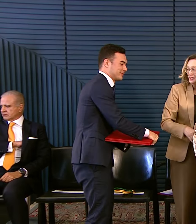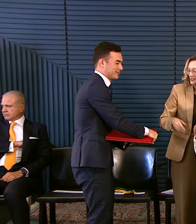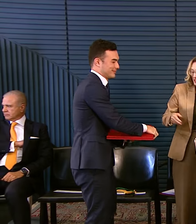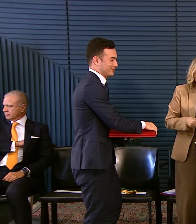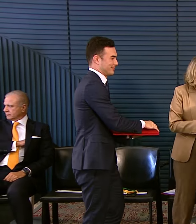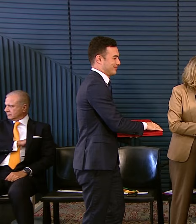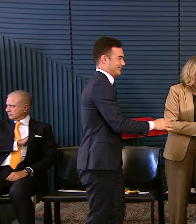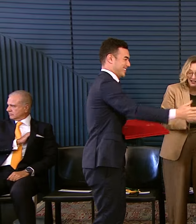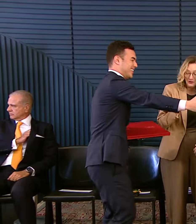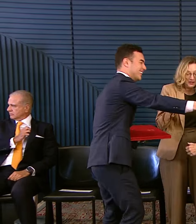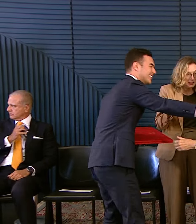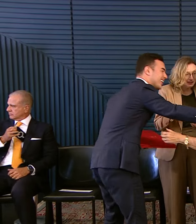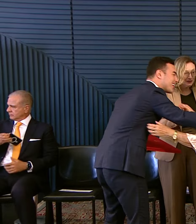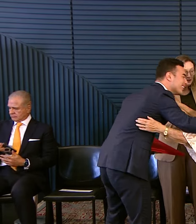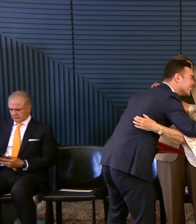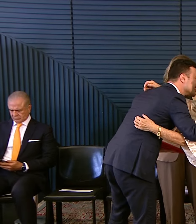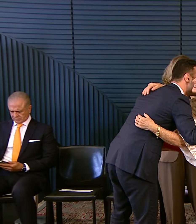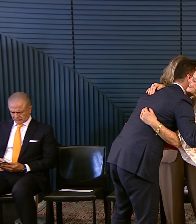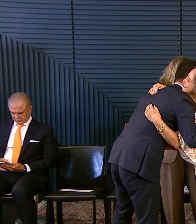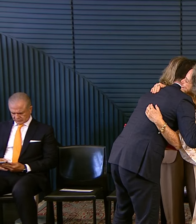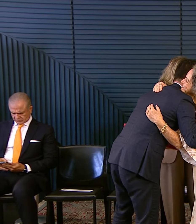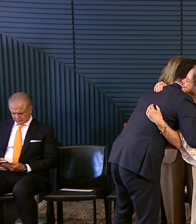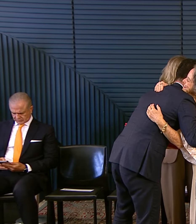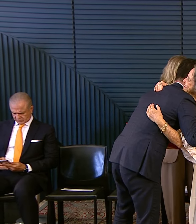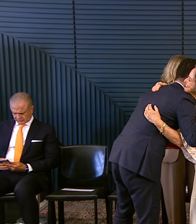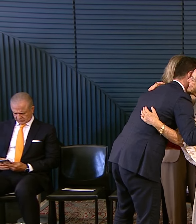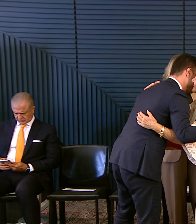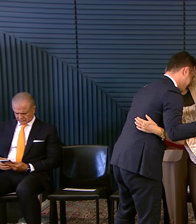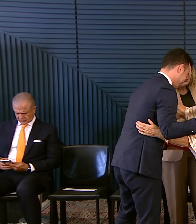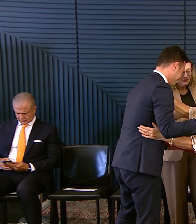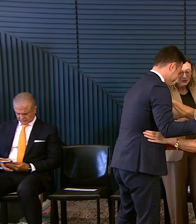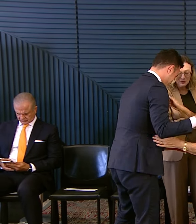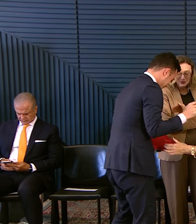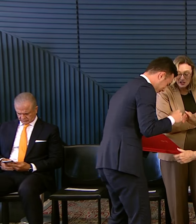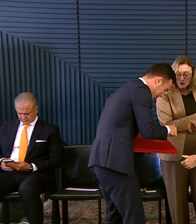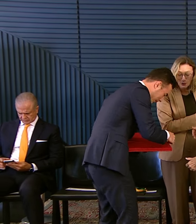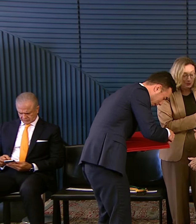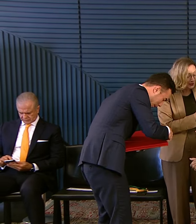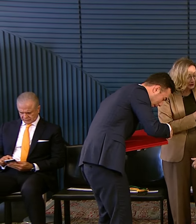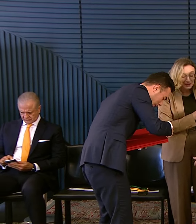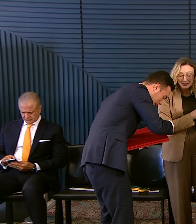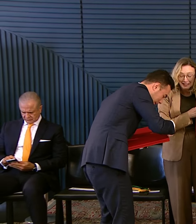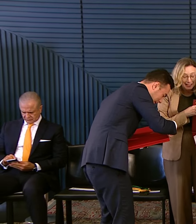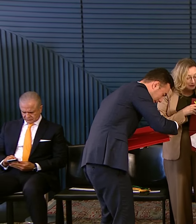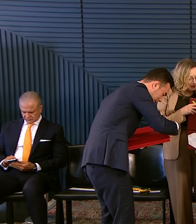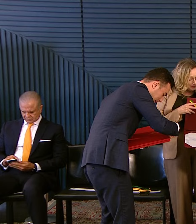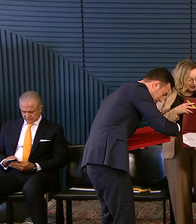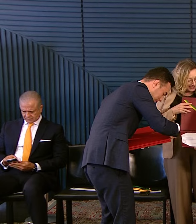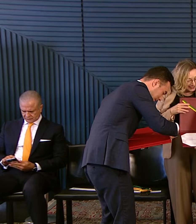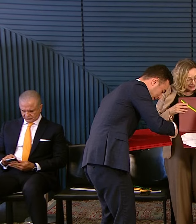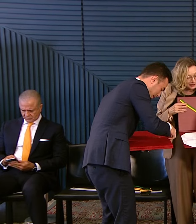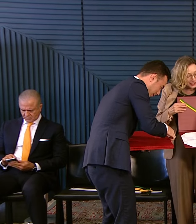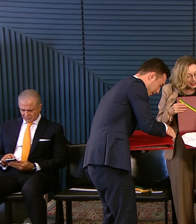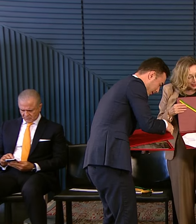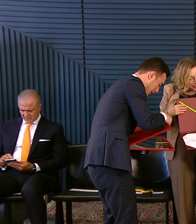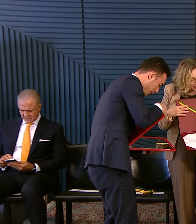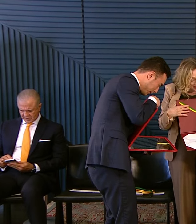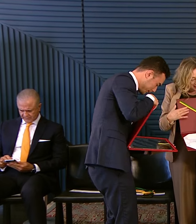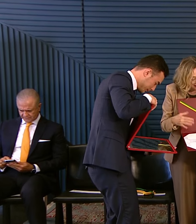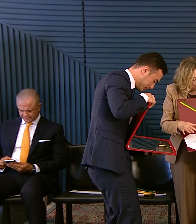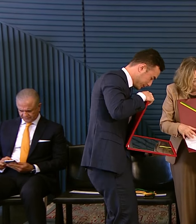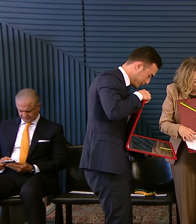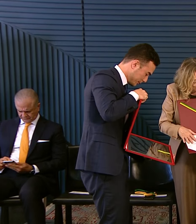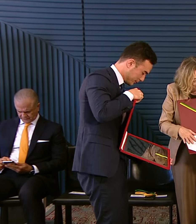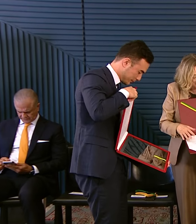O Hospital Sofia Feldman É um hospital 100% SUS Localizado em uma região Periférica de Belo Horizonte